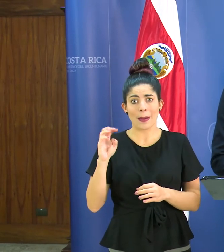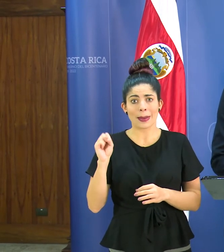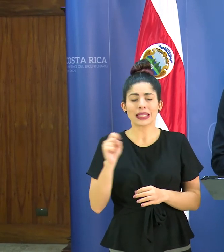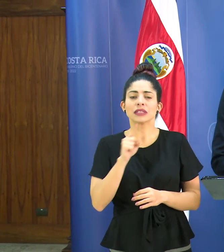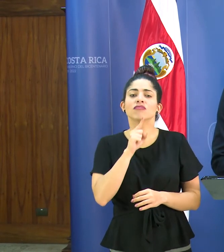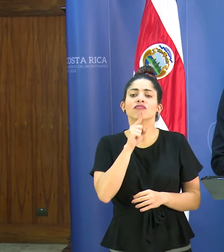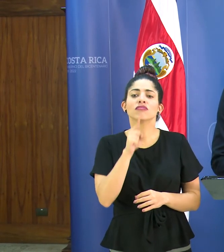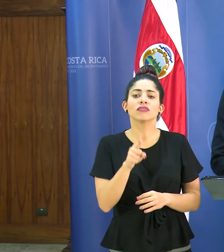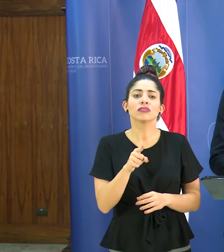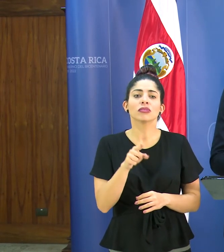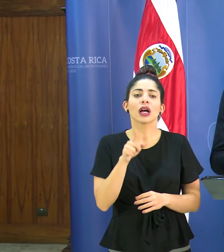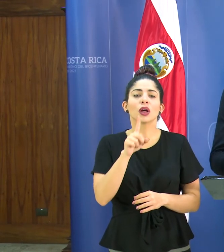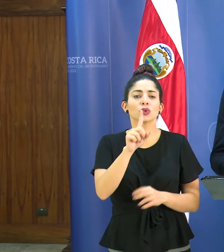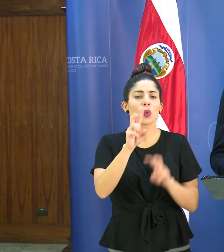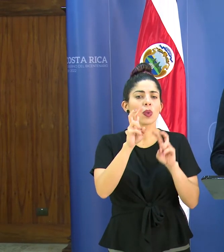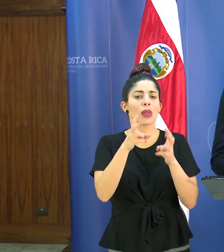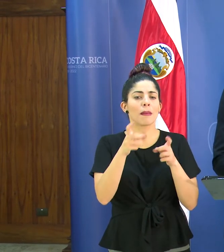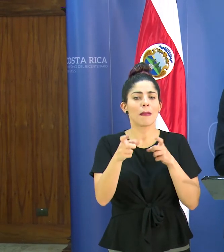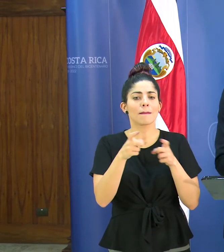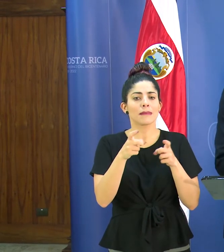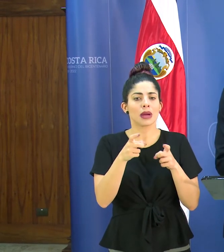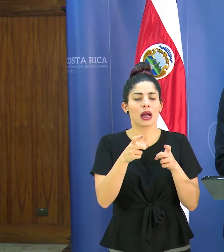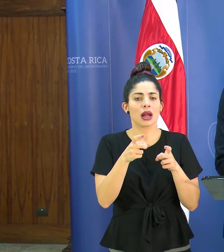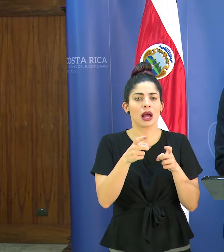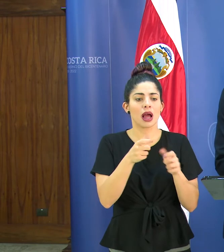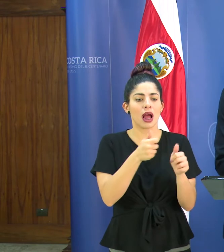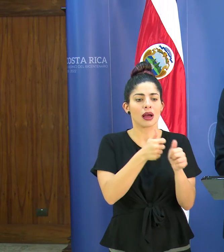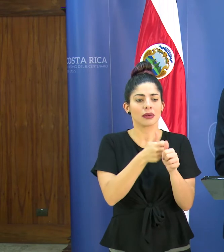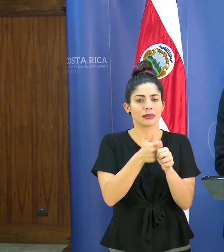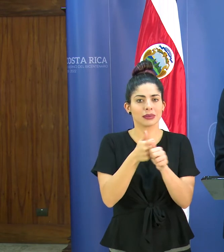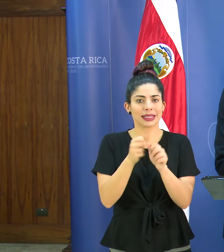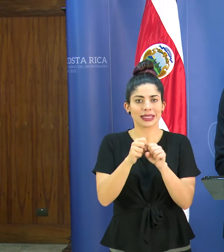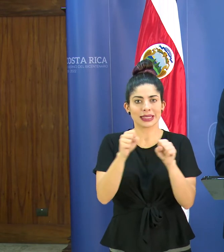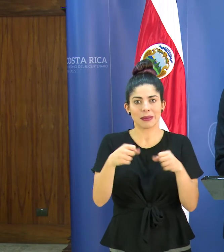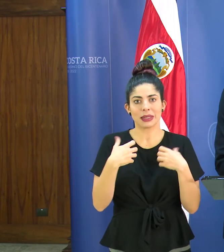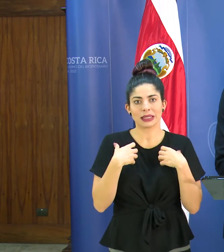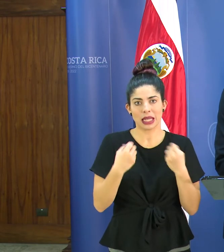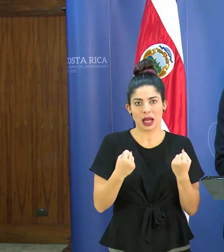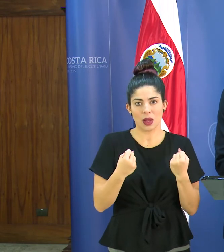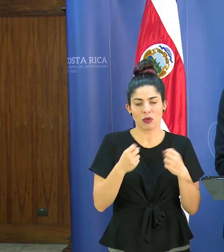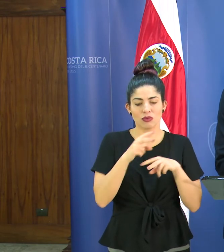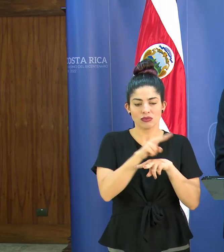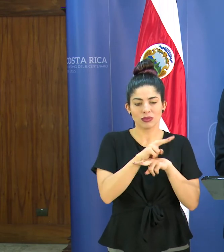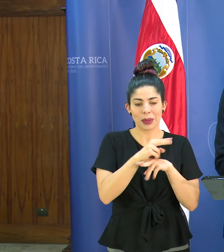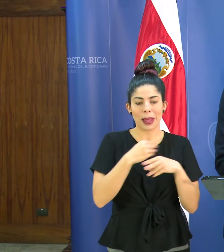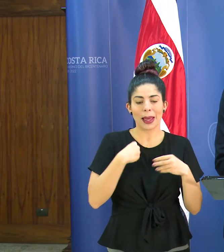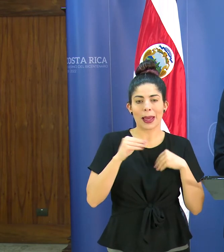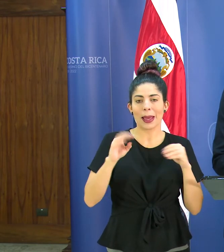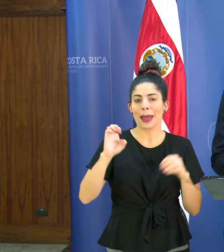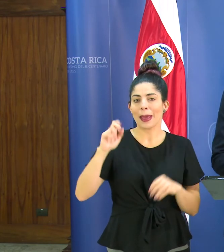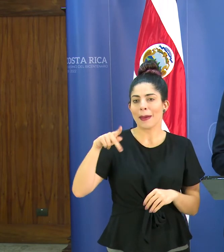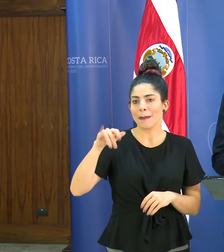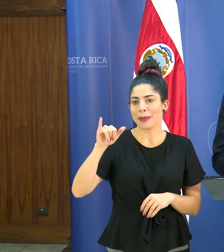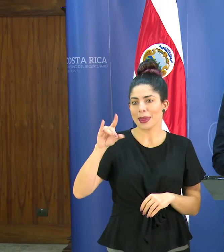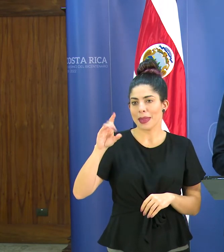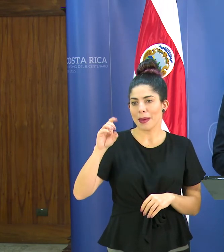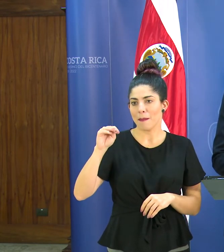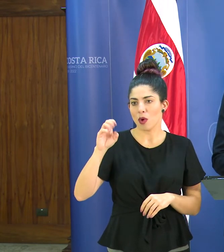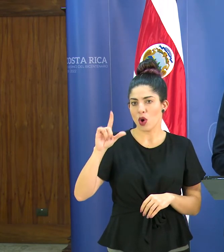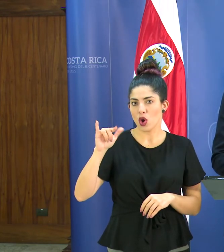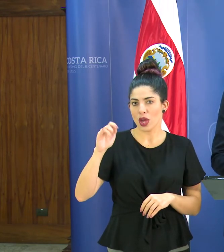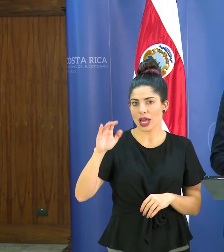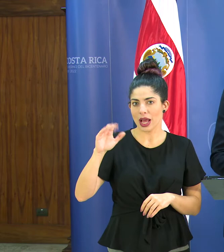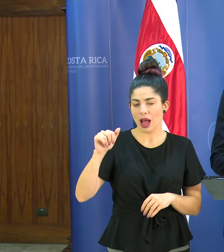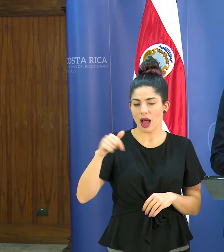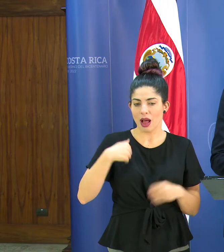realidad eso es un asunto que lo manejamos los sistemas de salud en el sistema de vigilancia epidemiológica y indicaba